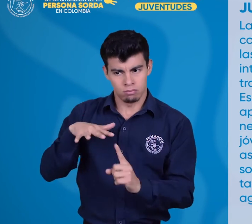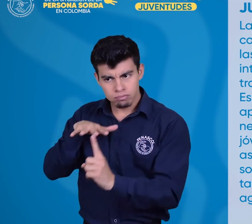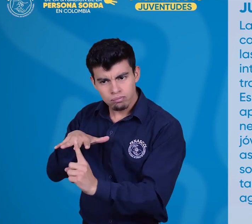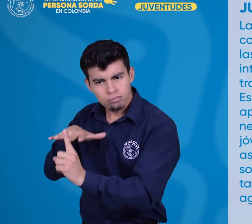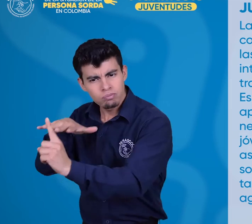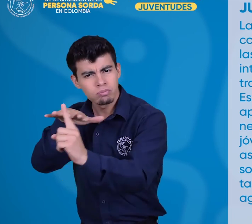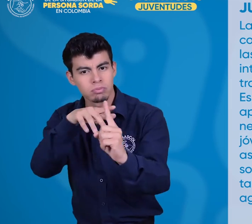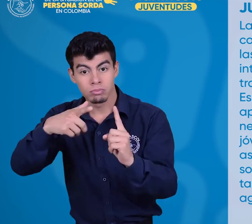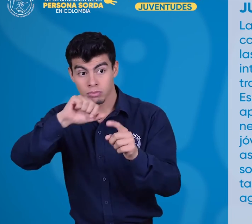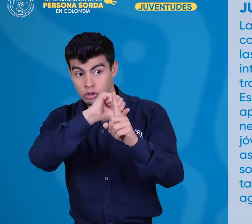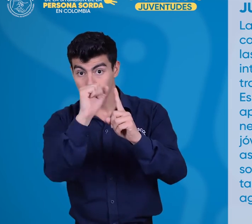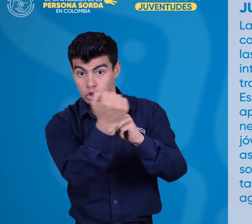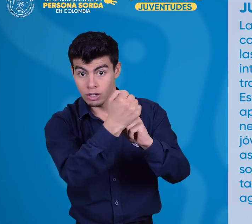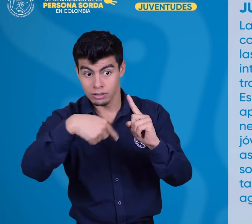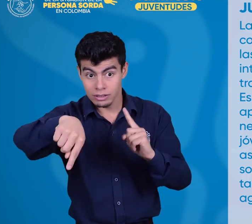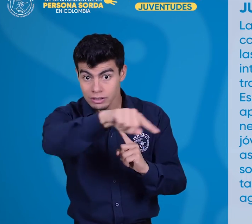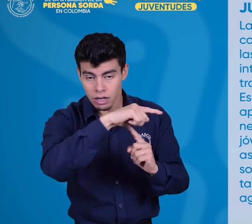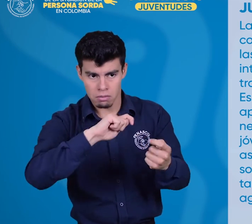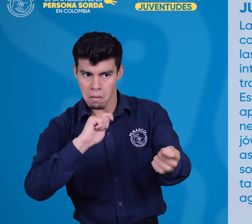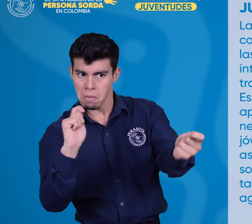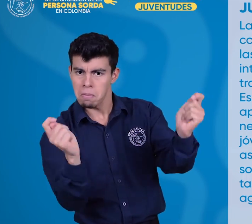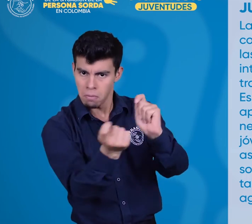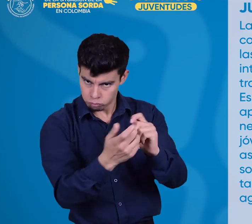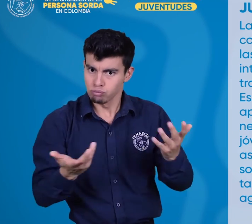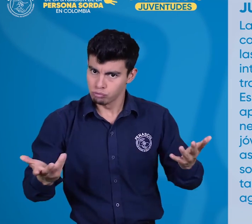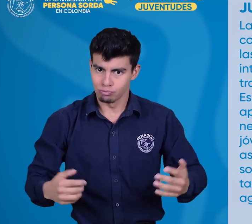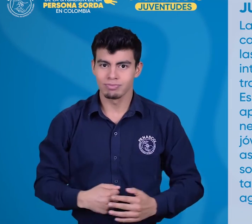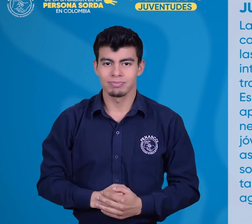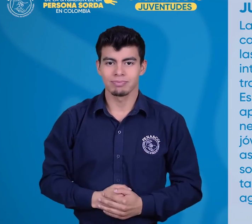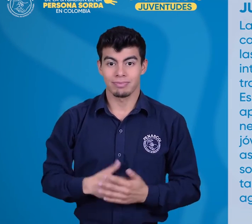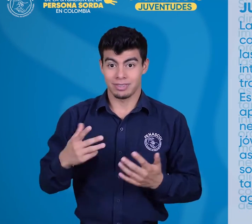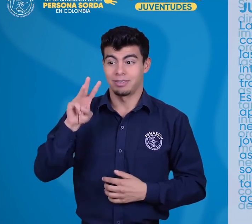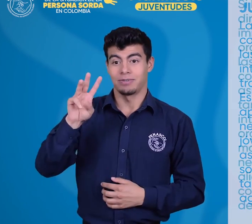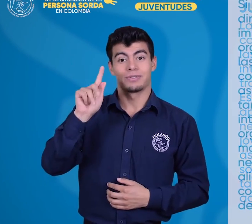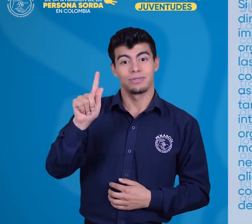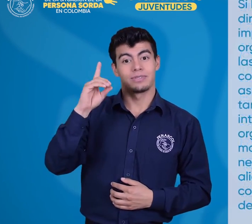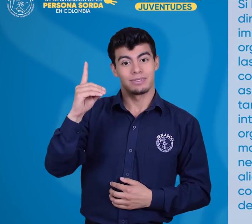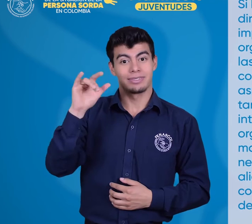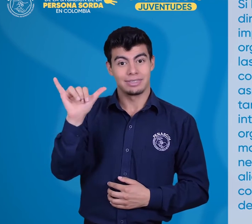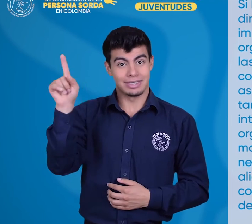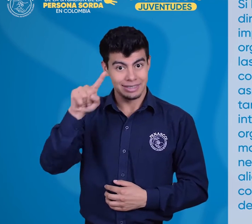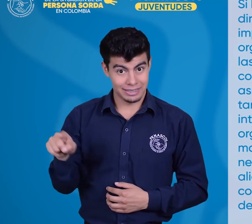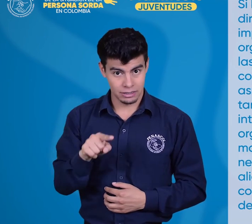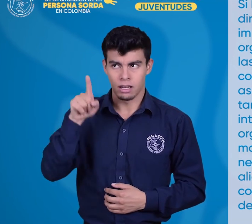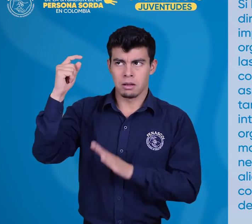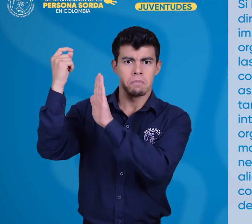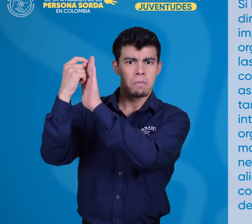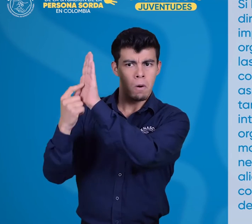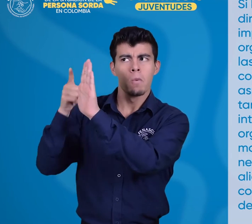también están llamados a ser agentes de cambio social. Si bien la WFDYS da